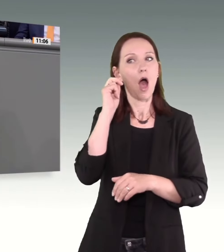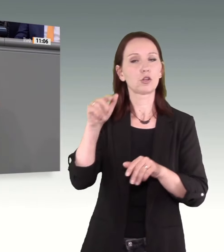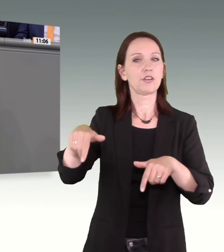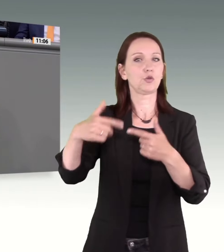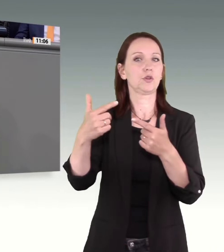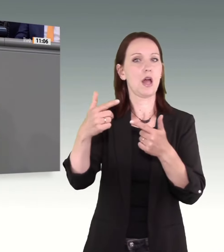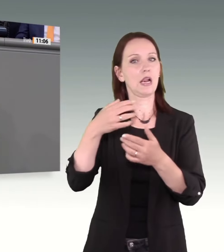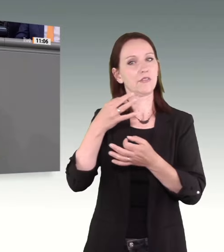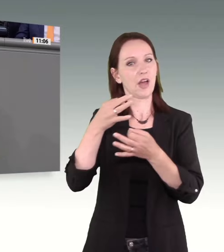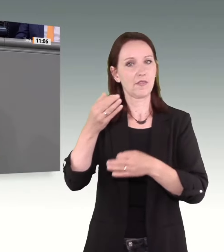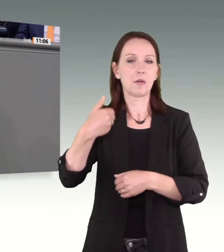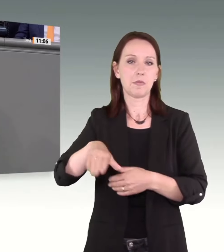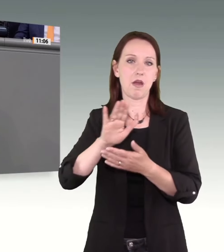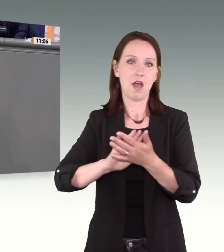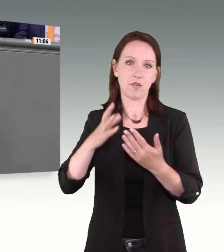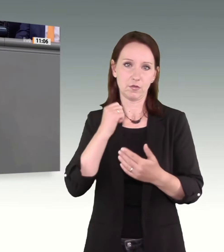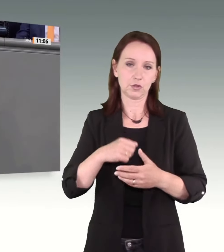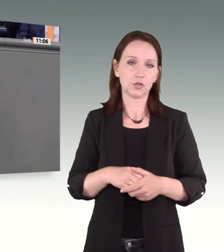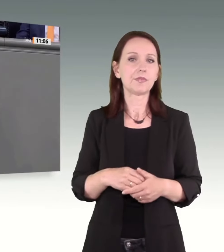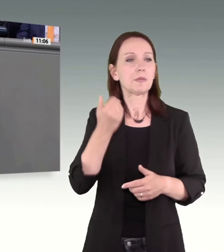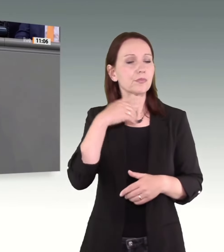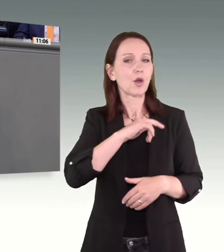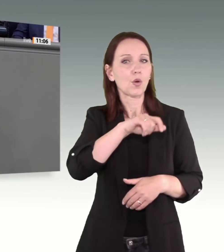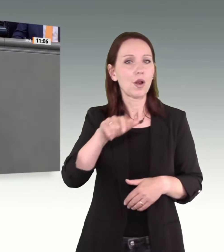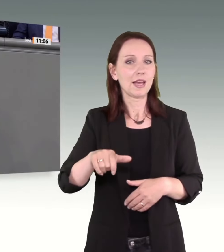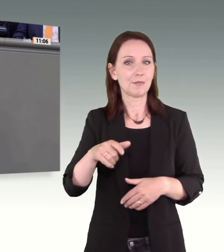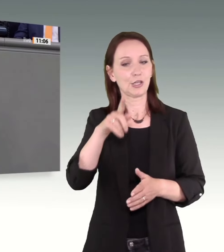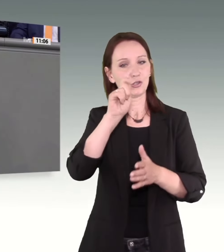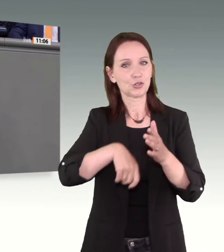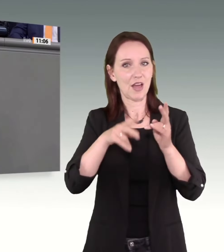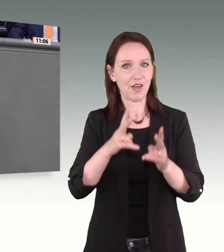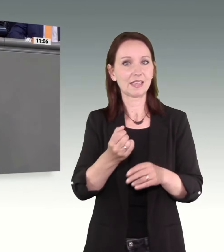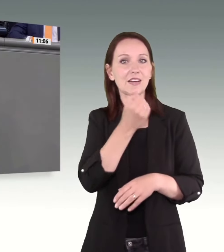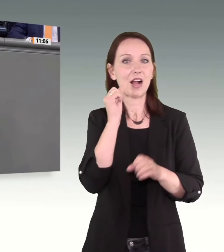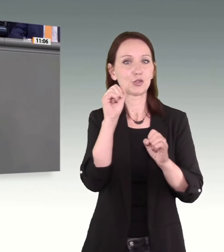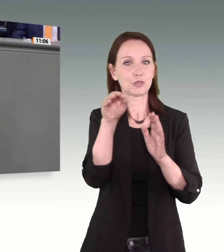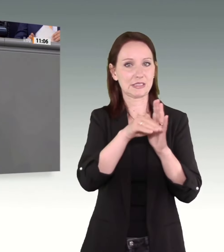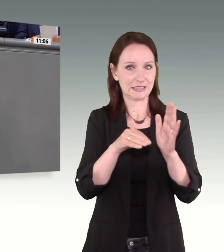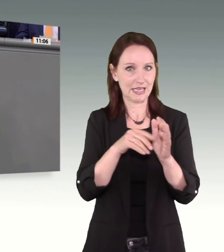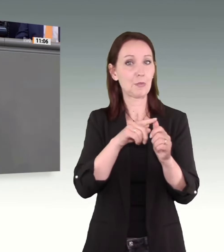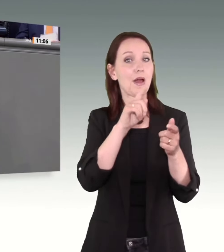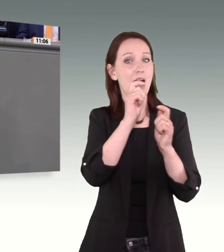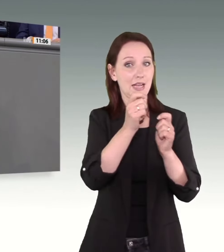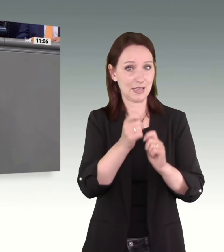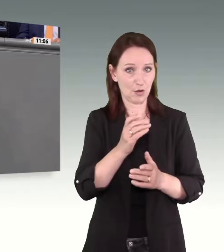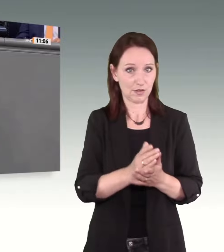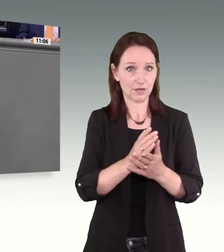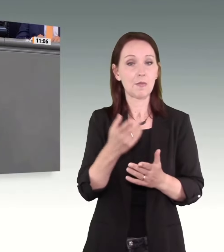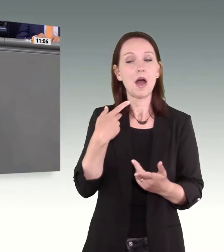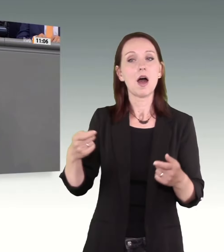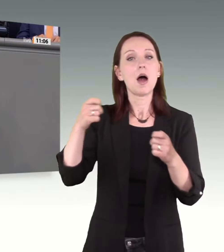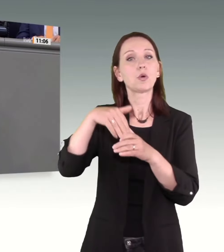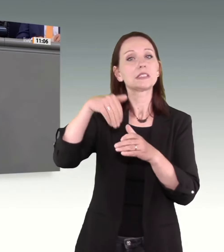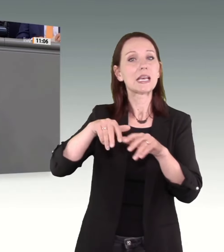Änderungen im Strafrecht und im Gewaltschutzgesetz, ich sagte es bereits, sind natürlich nur eine Facette dessen, was man als Bundesinnenministerin, als